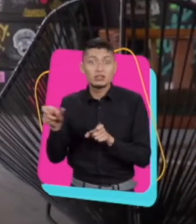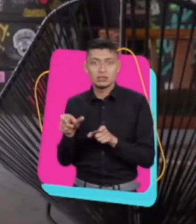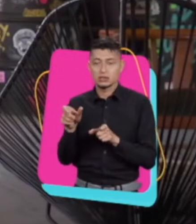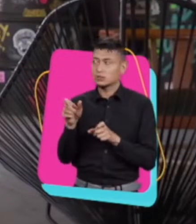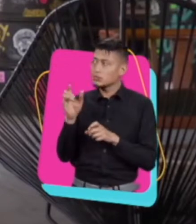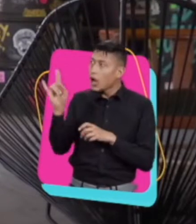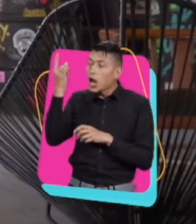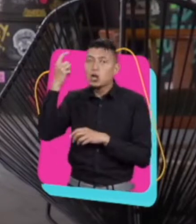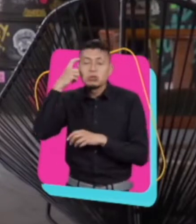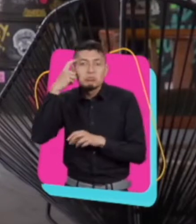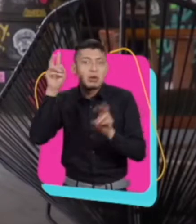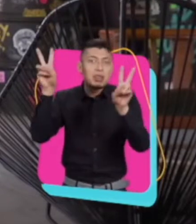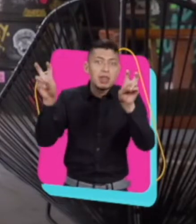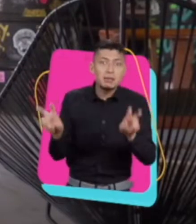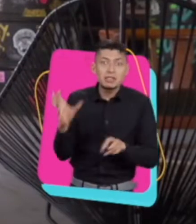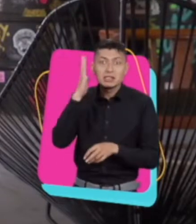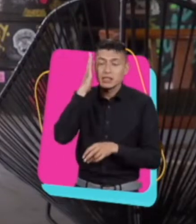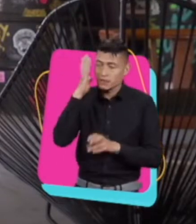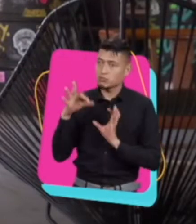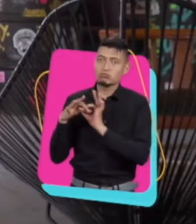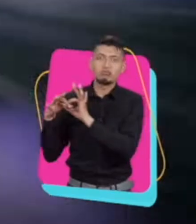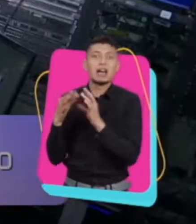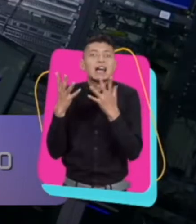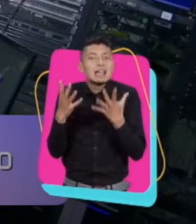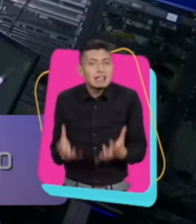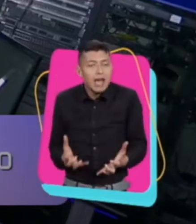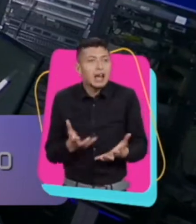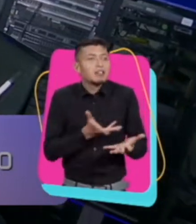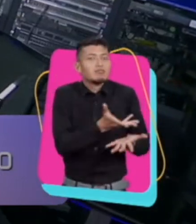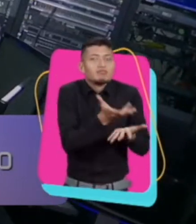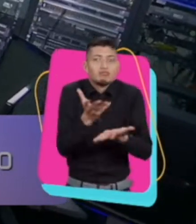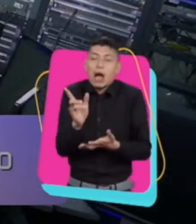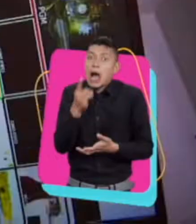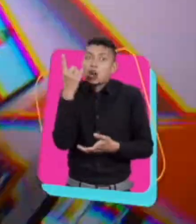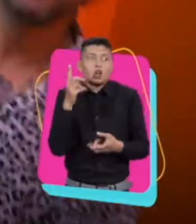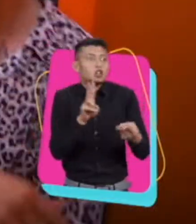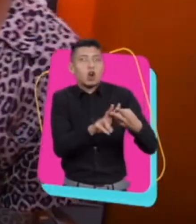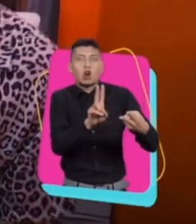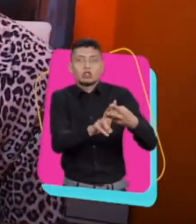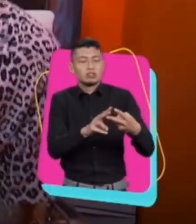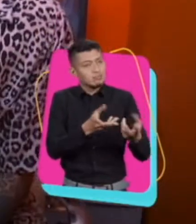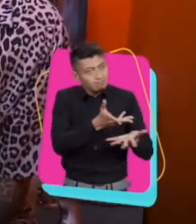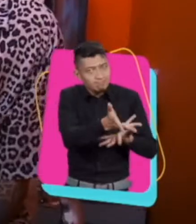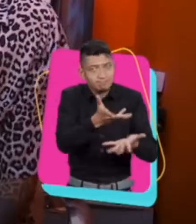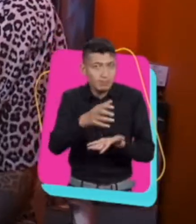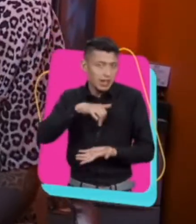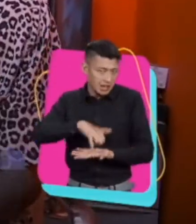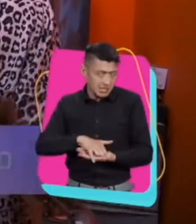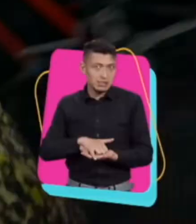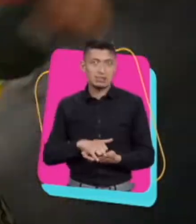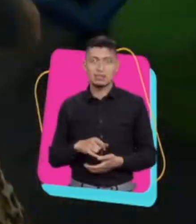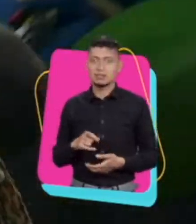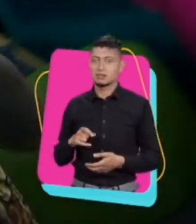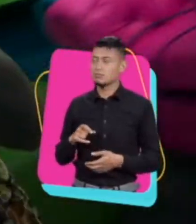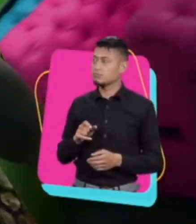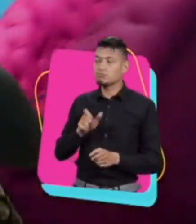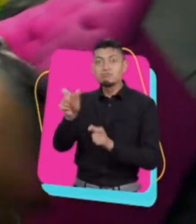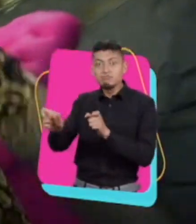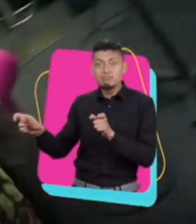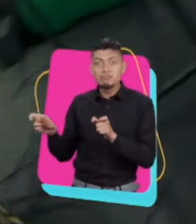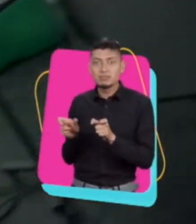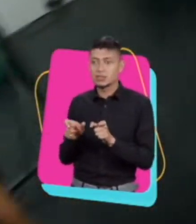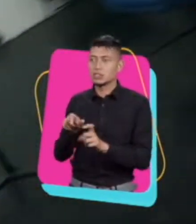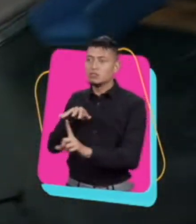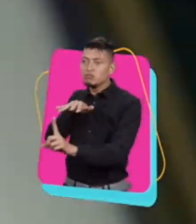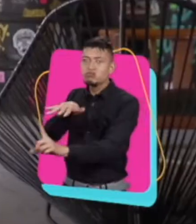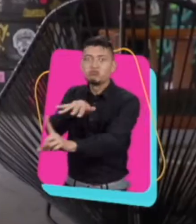con otras personas que tengan conocimiento de algún tema. Quieren tener un acercamiento hacia algo que ellos no conocen. Entonces de pronto por eso los